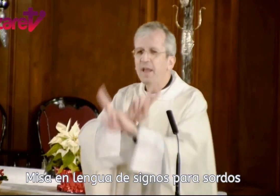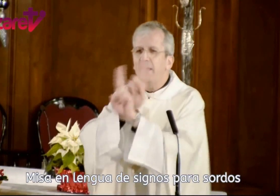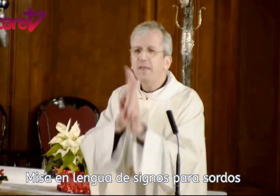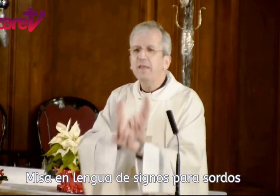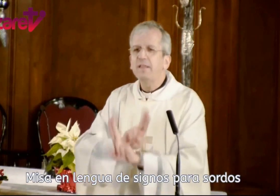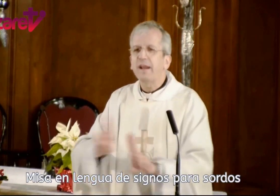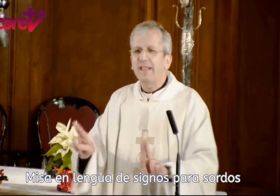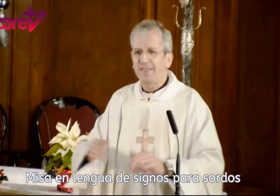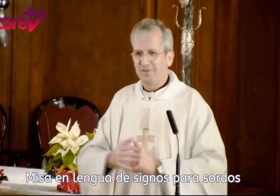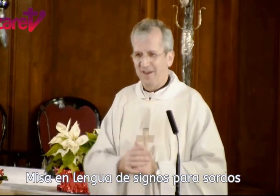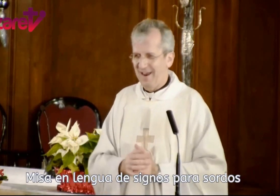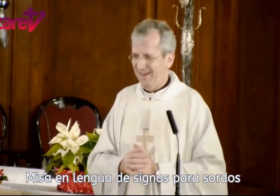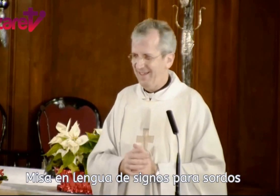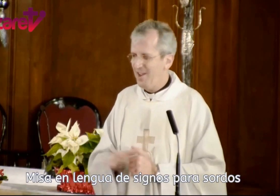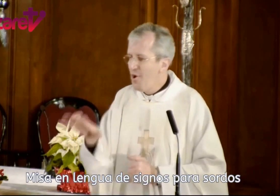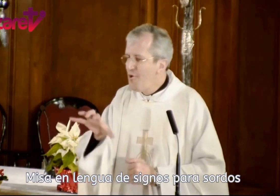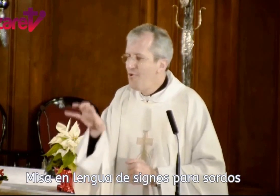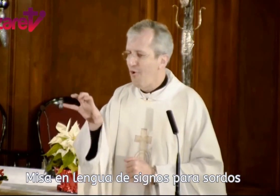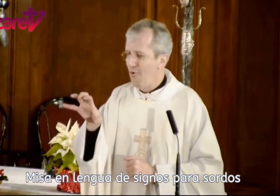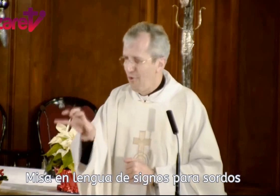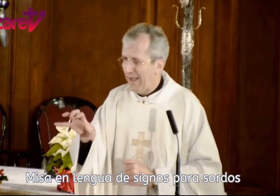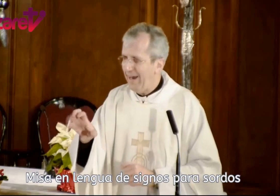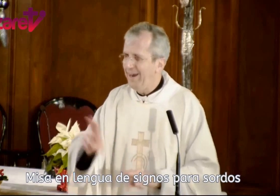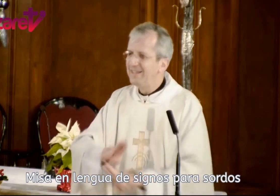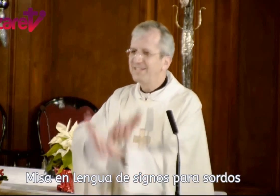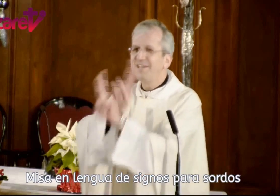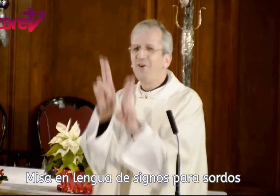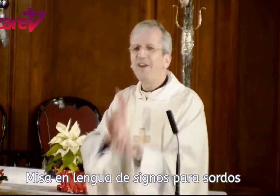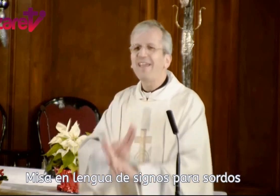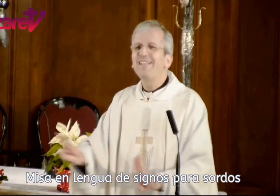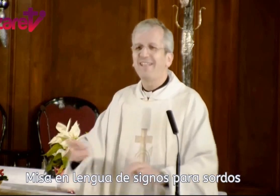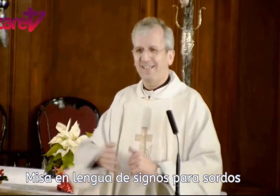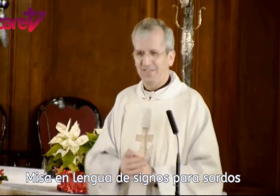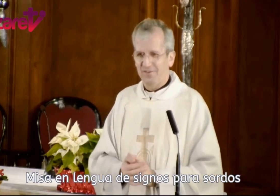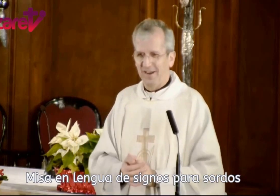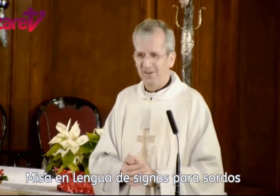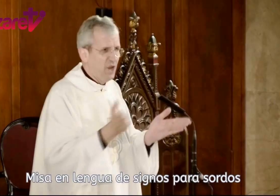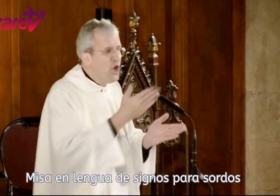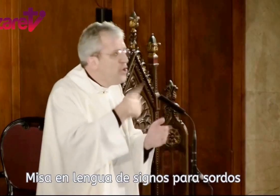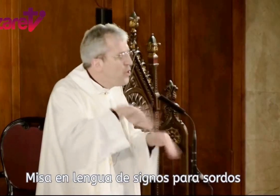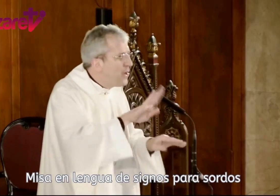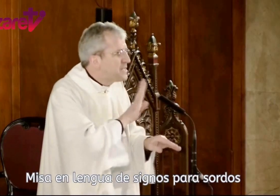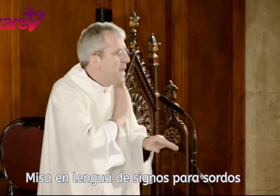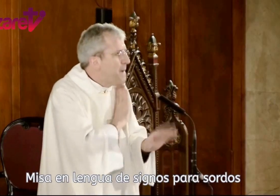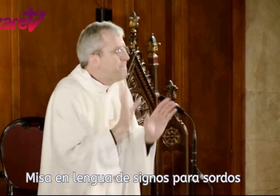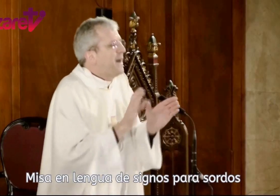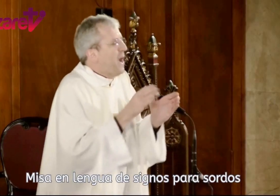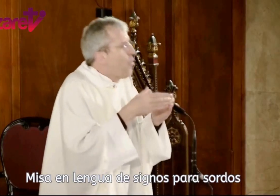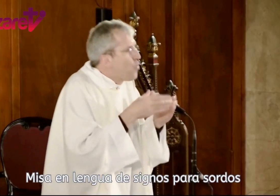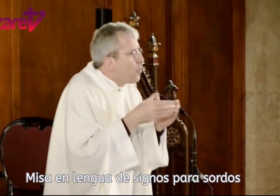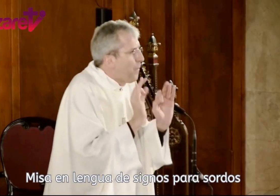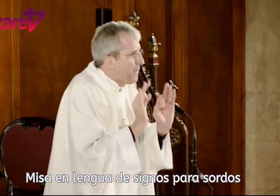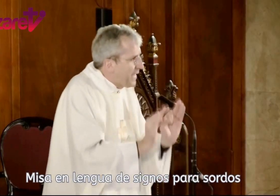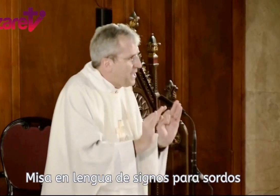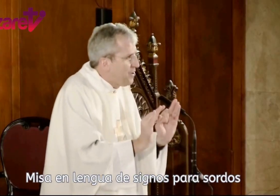internacional. no local, sino internacional. No es para un grupo pequeño,